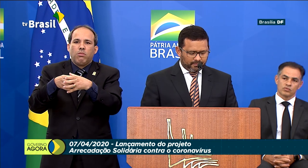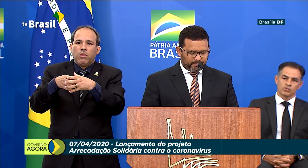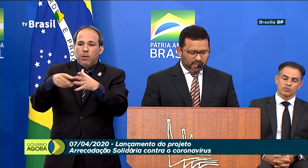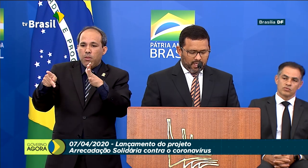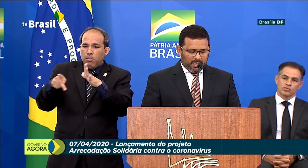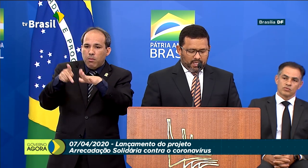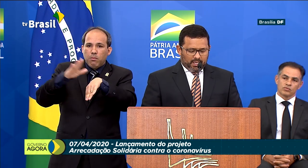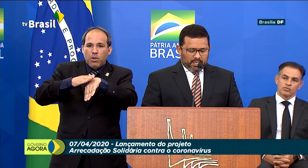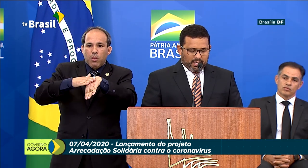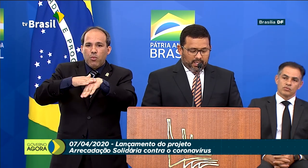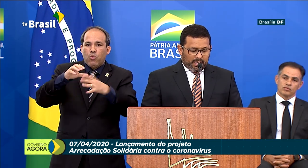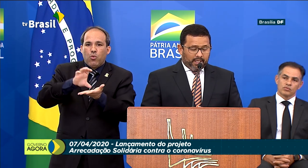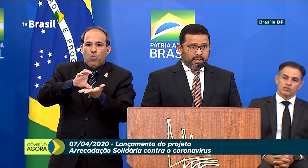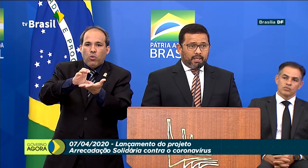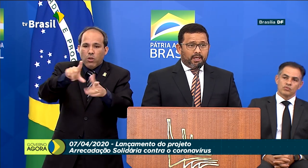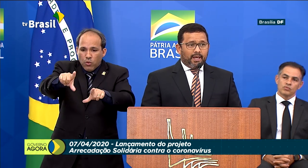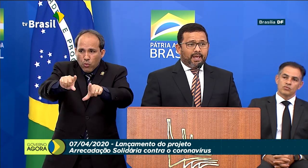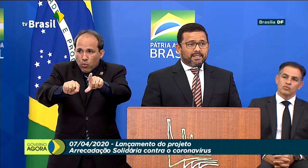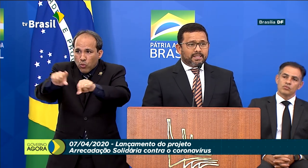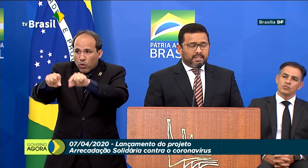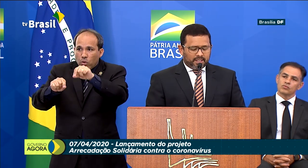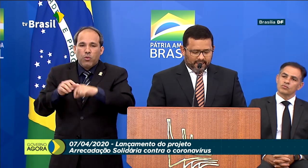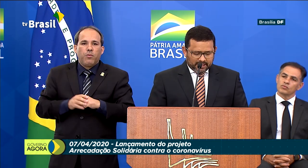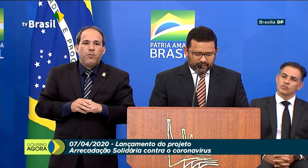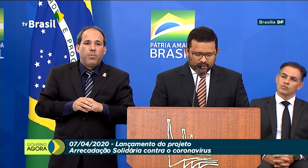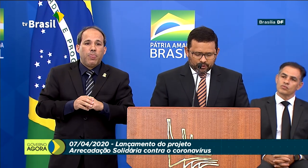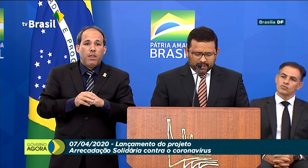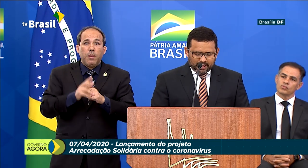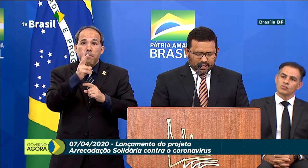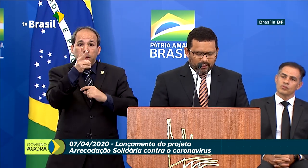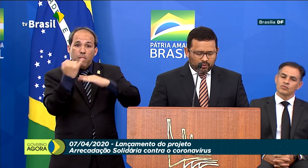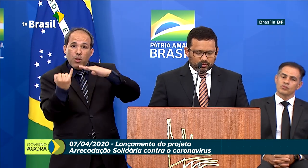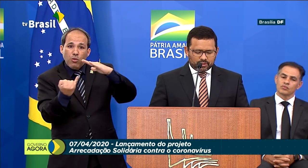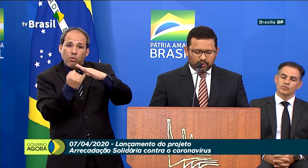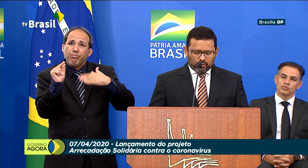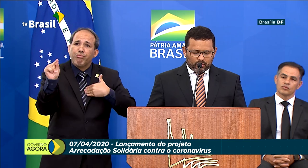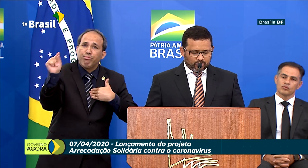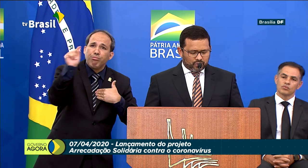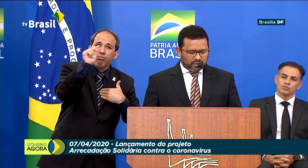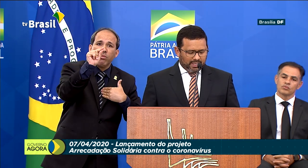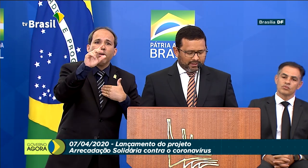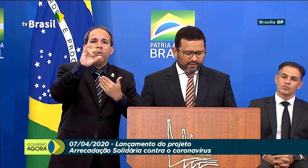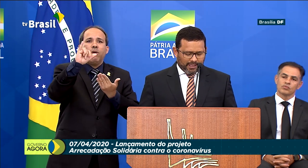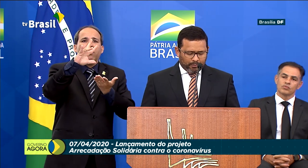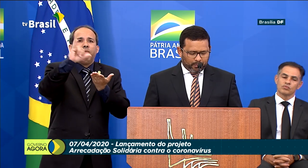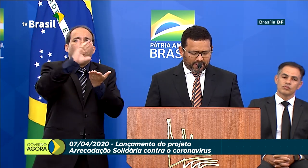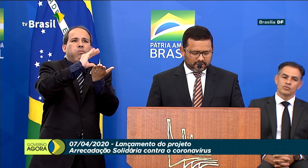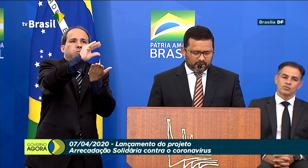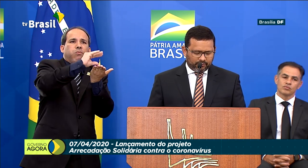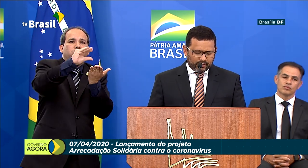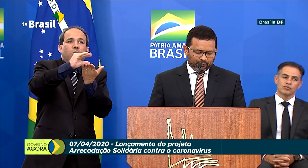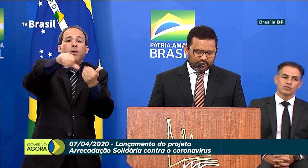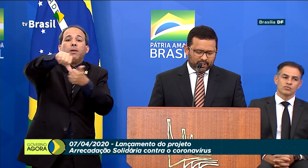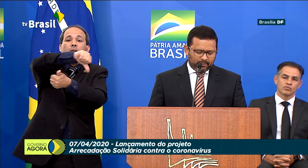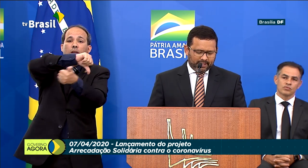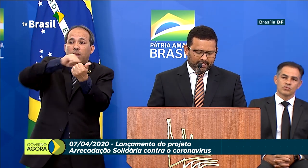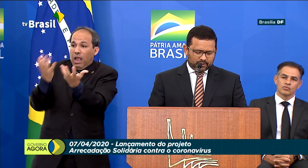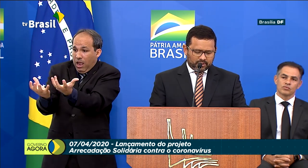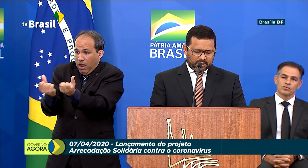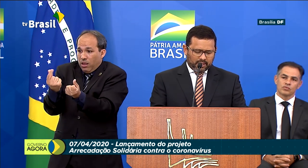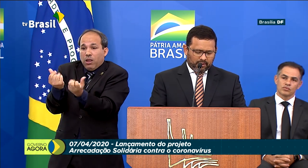Conselho. E essas entidades farão chegar os recursos à população em